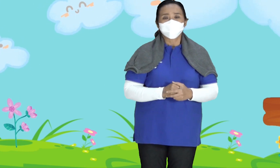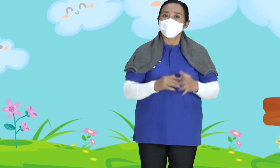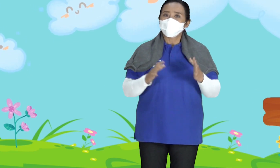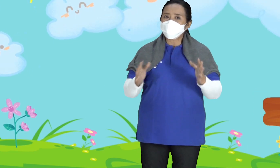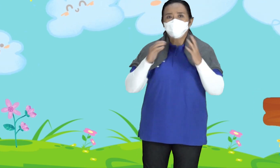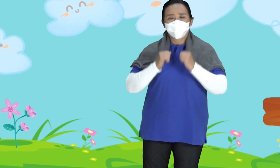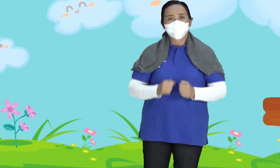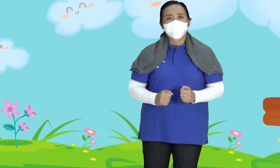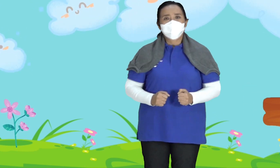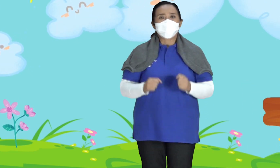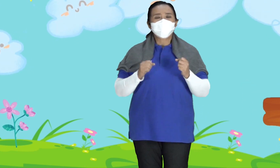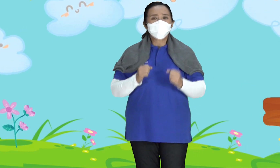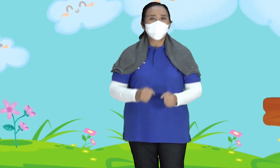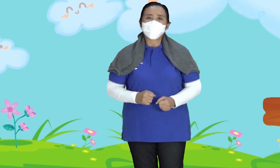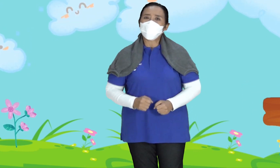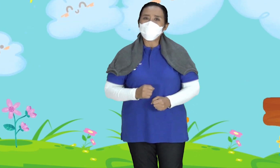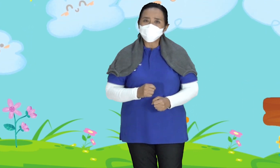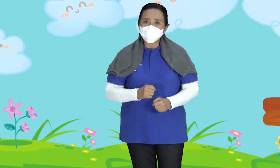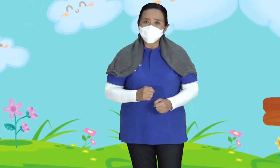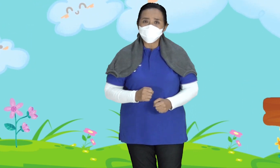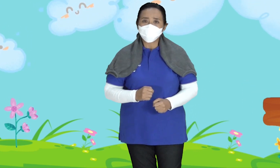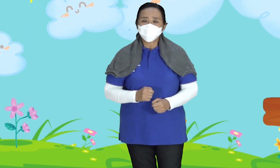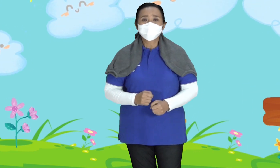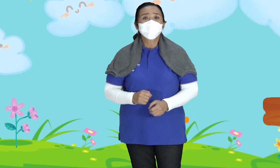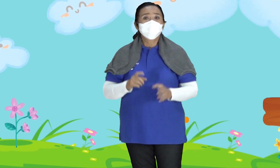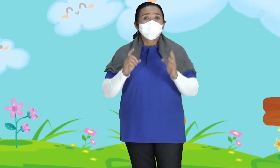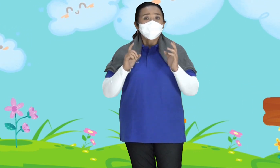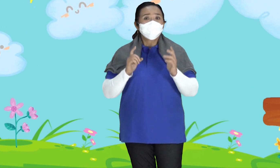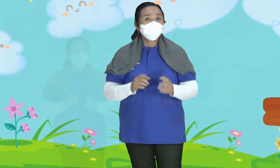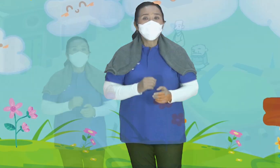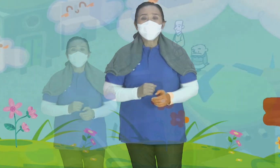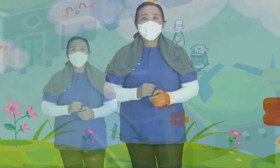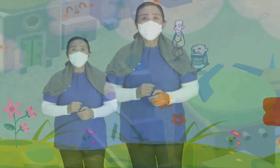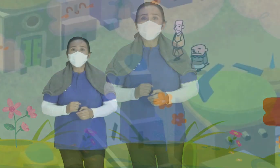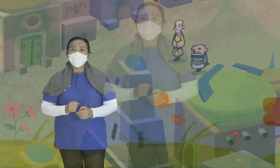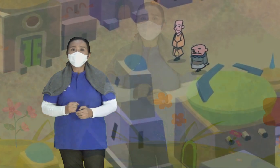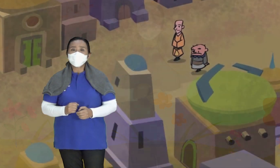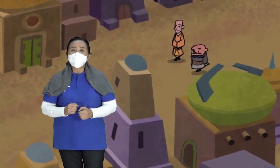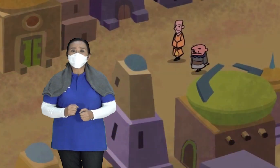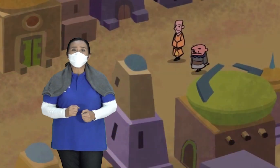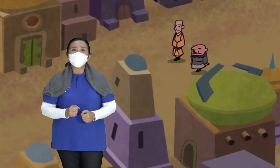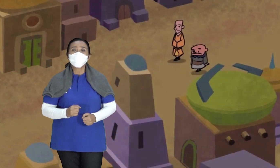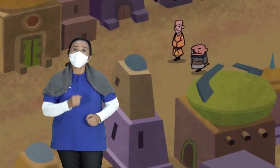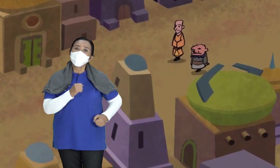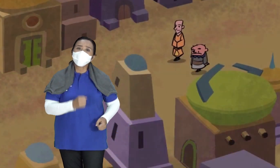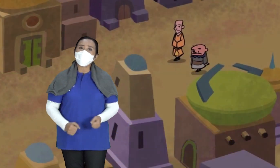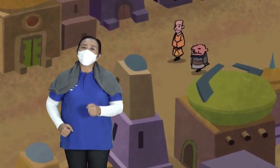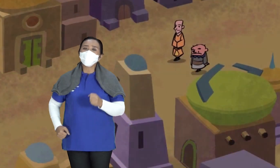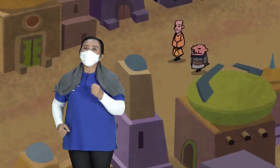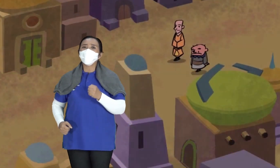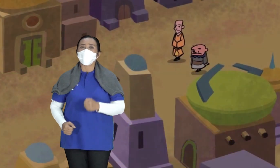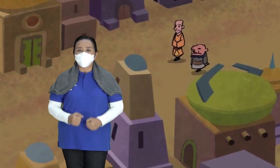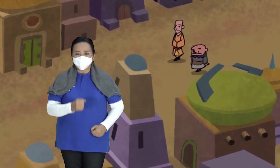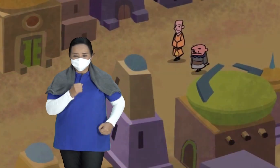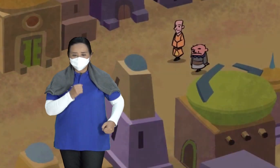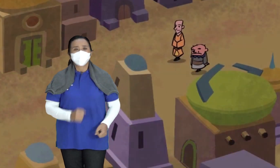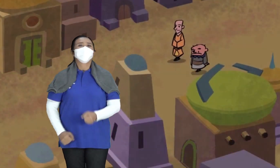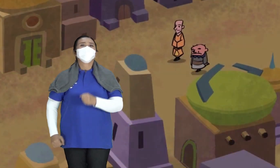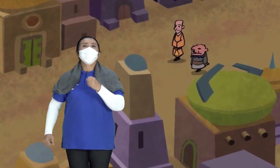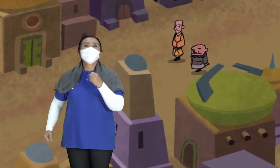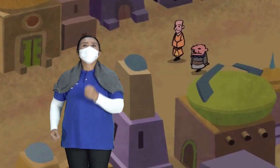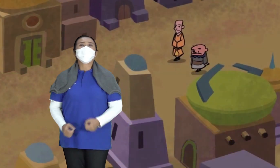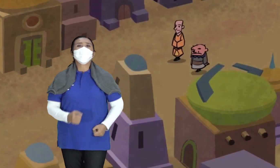Nah Pada suatu hari Nabi Elia dan Elisa Sedang berjalan berdua